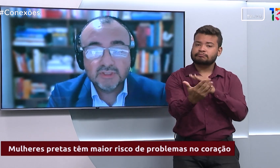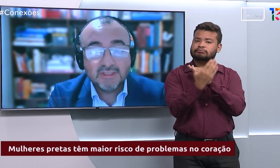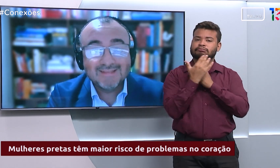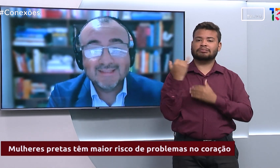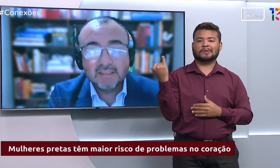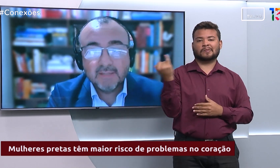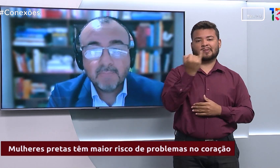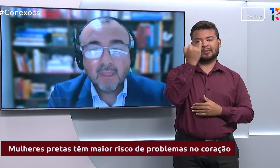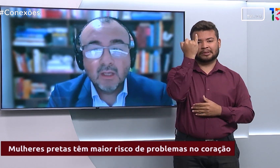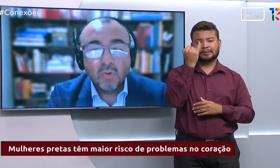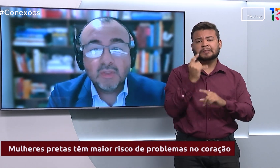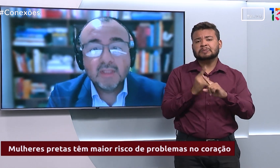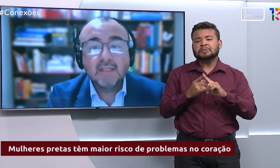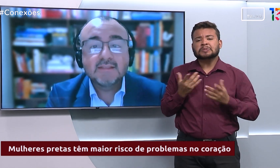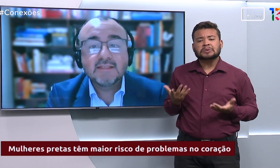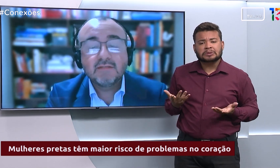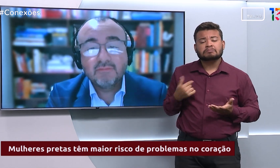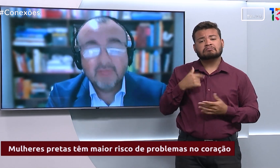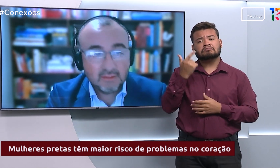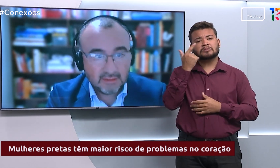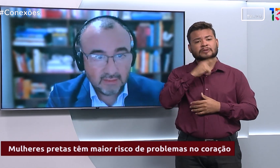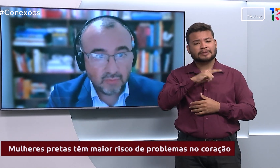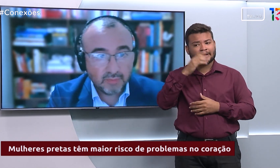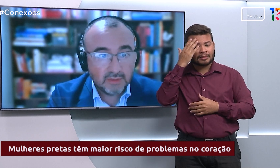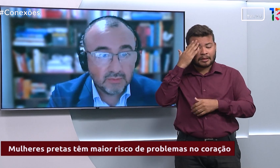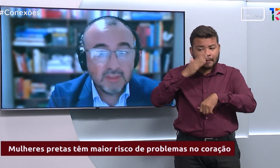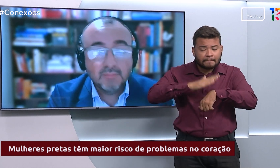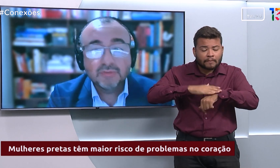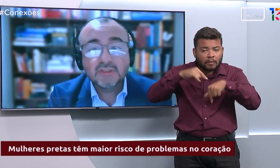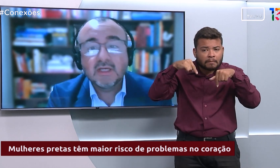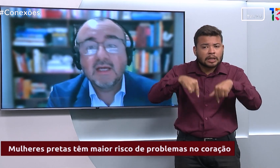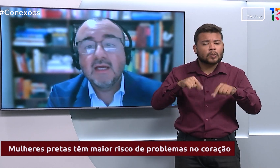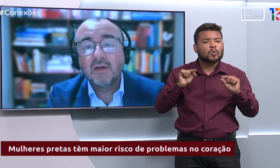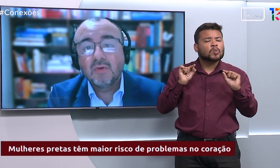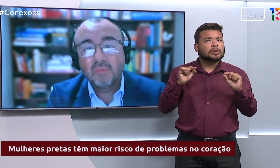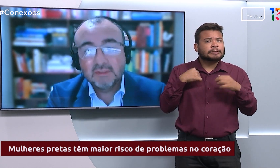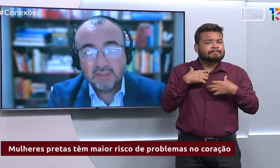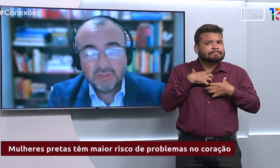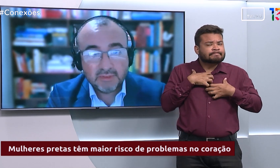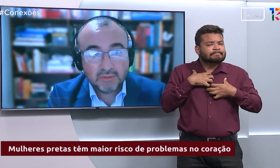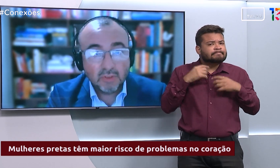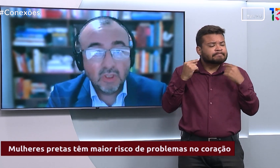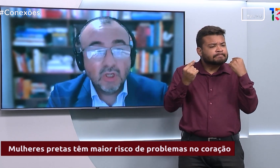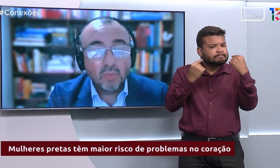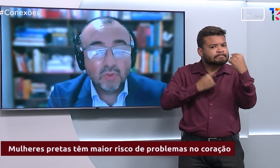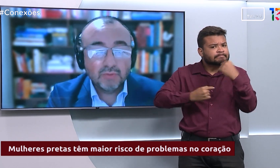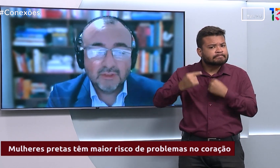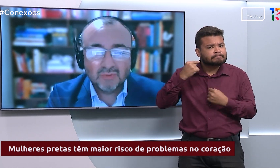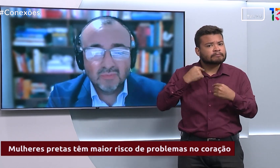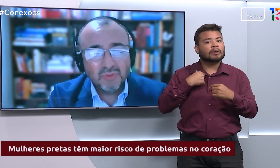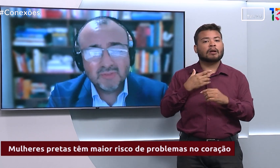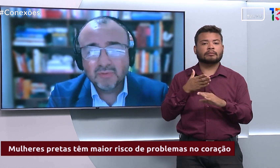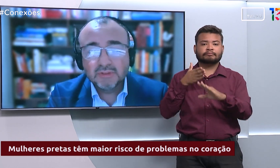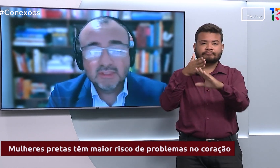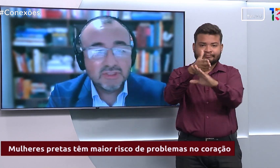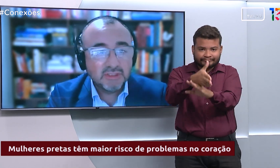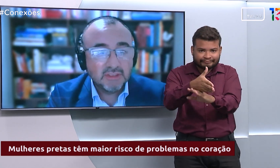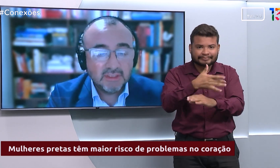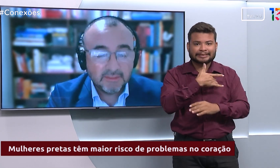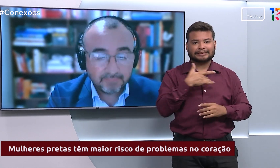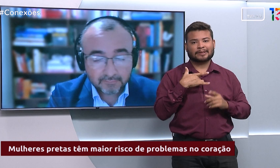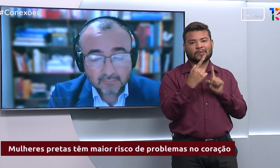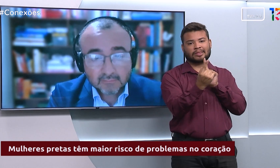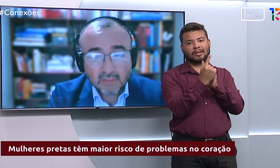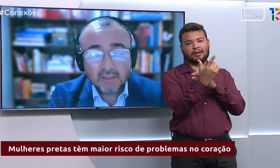possa entender o que ela está vivendo naquele momento e buscar o atendimento. O outro fator muito importante,